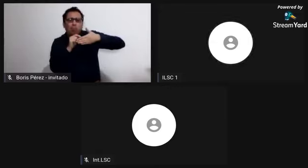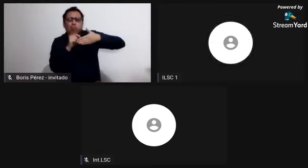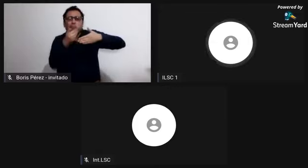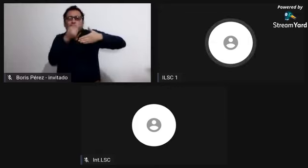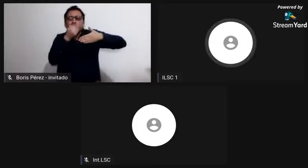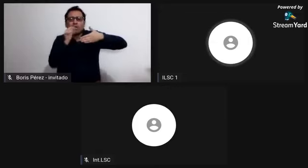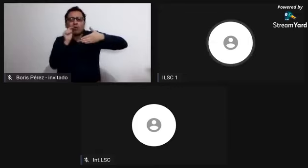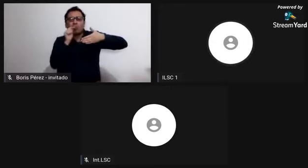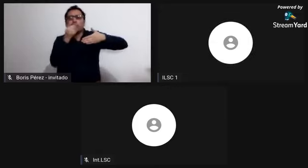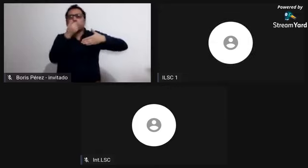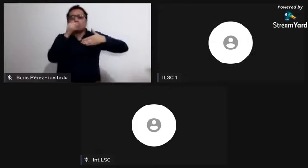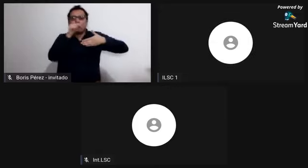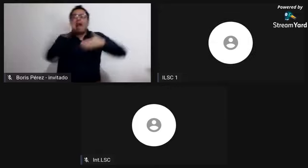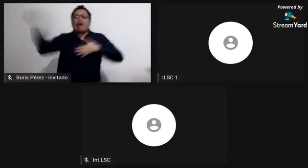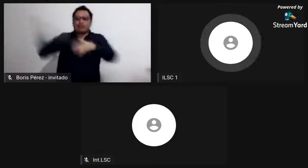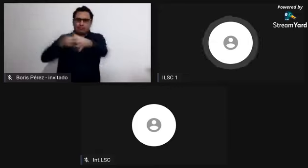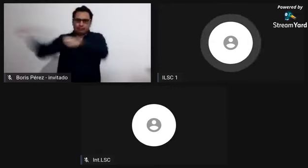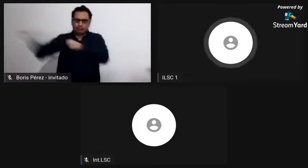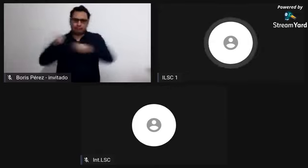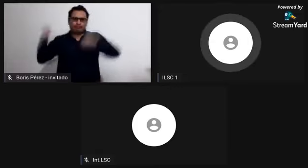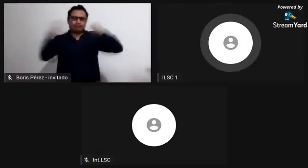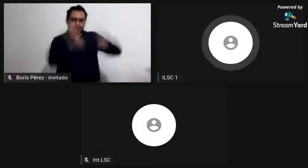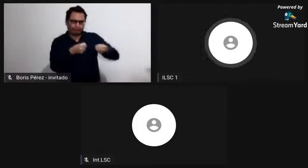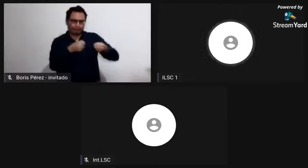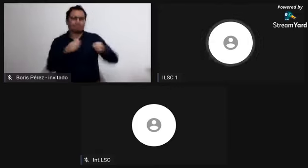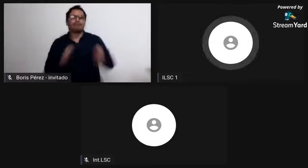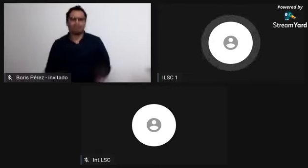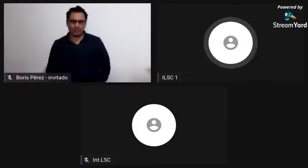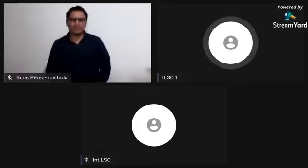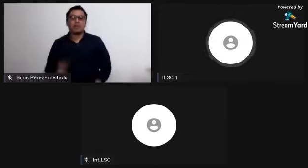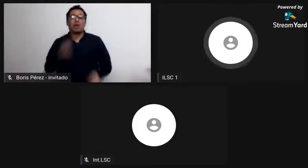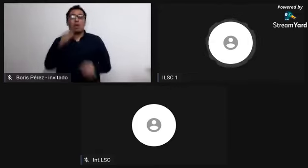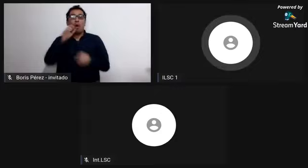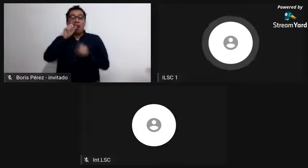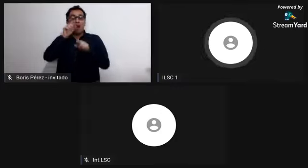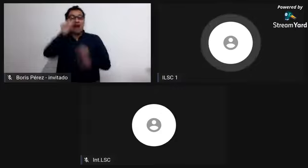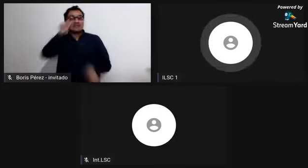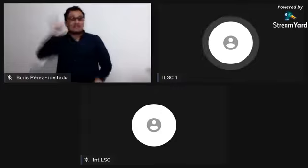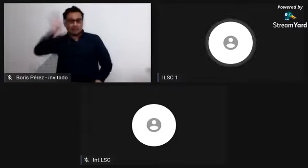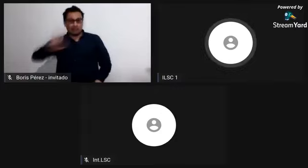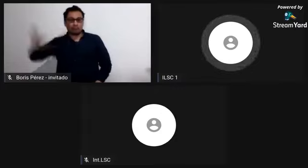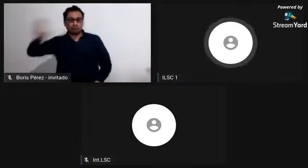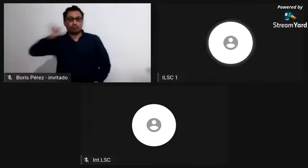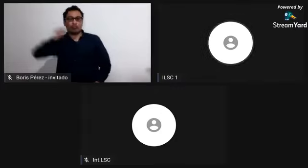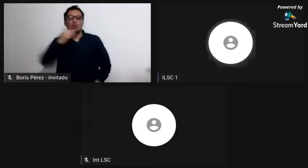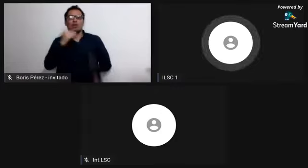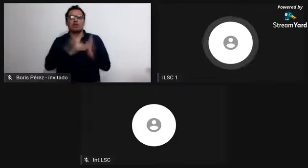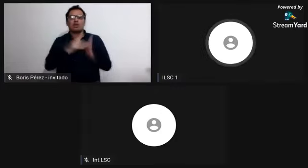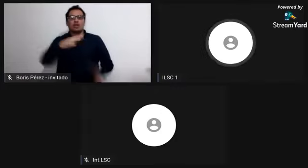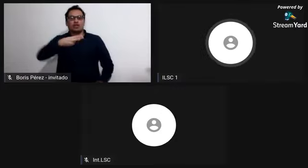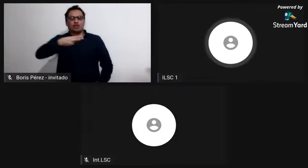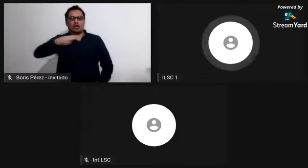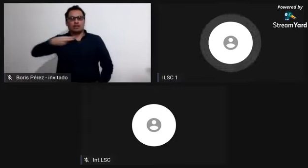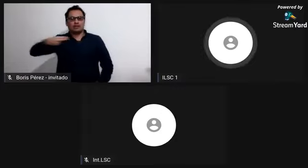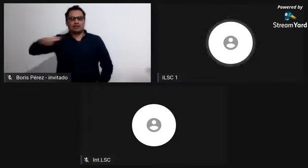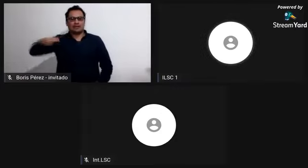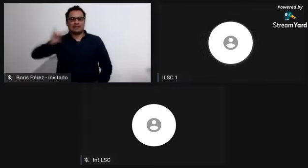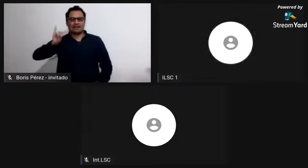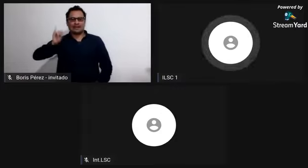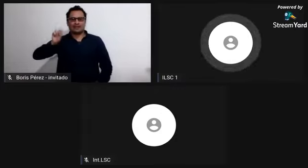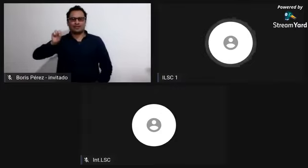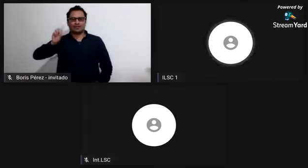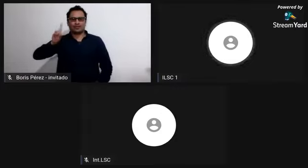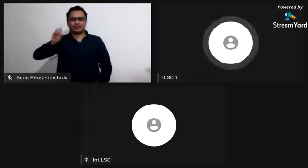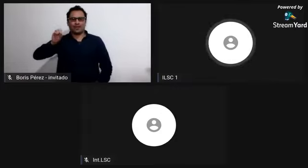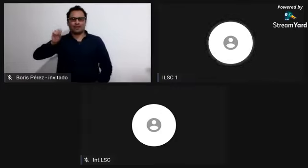la parte occidental de Asia y muchos de ellos también